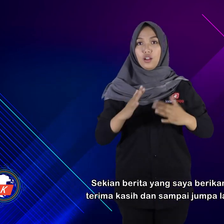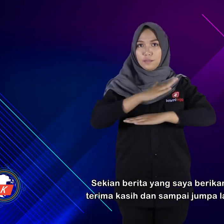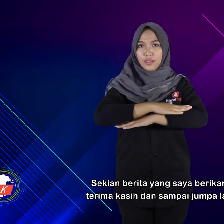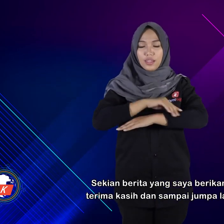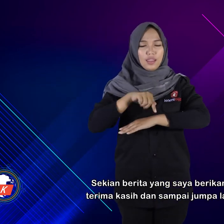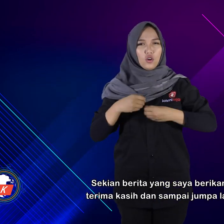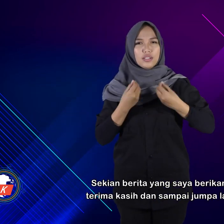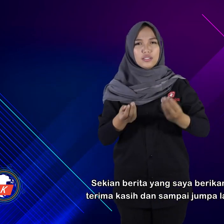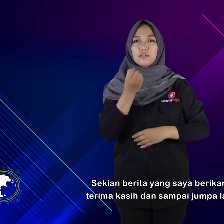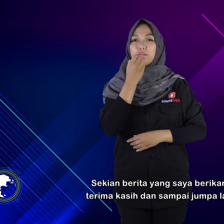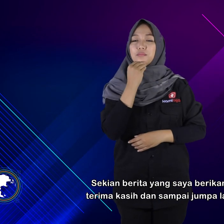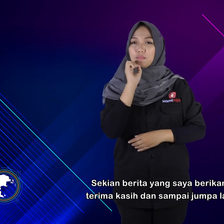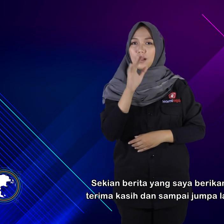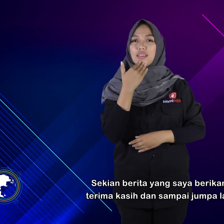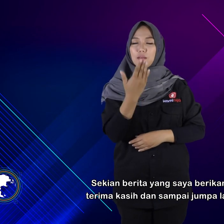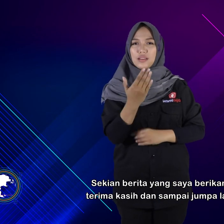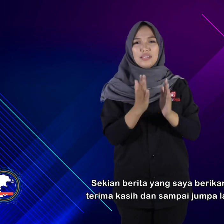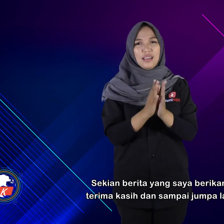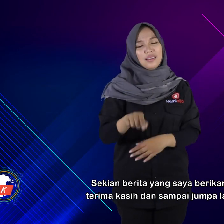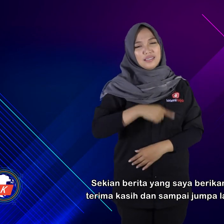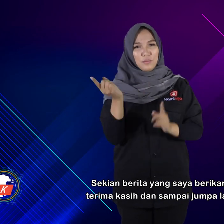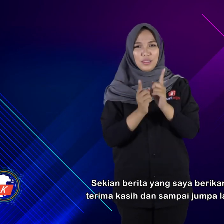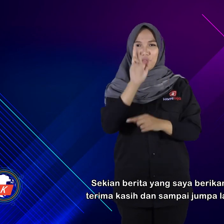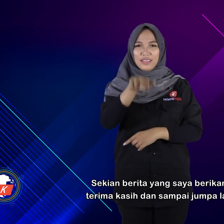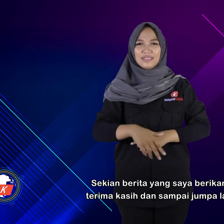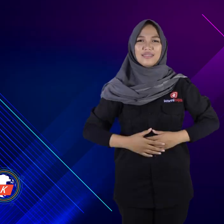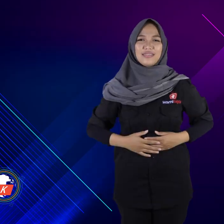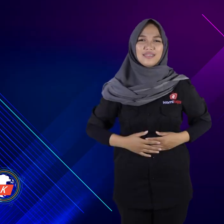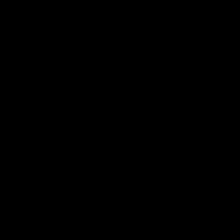Sekian berita yang saya berikan. Terima kasih dan sampai jumpa lagi.